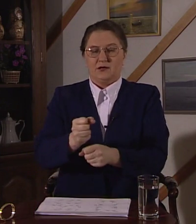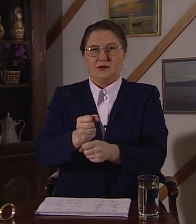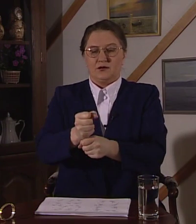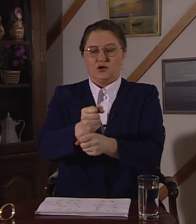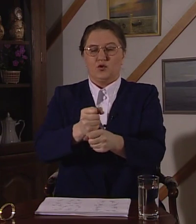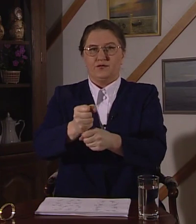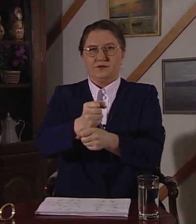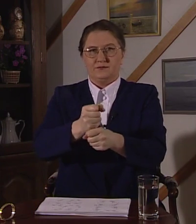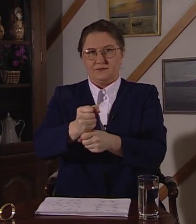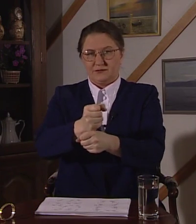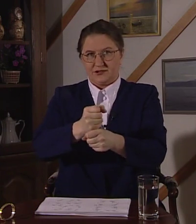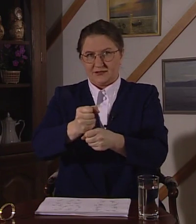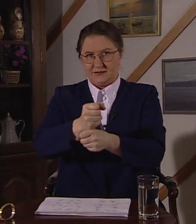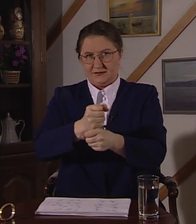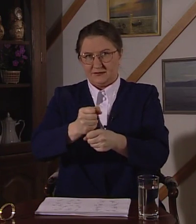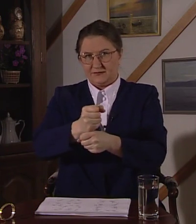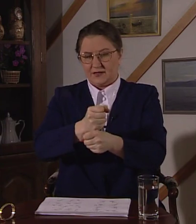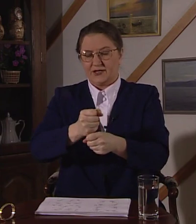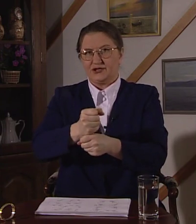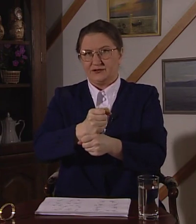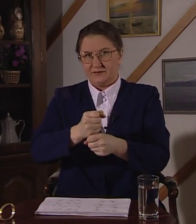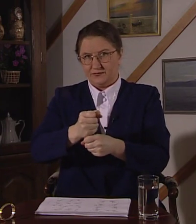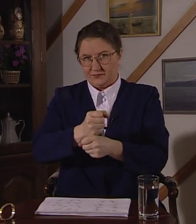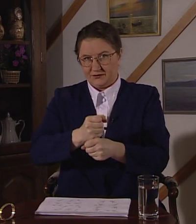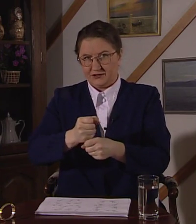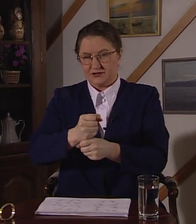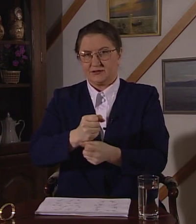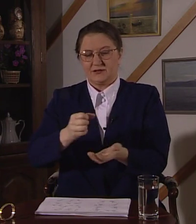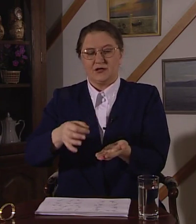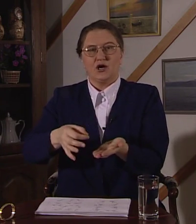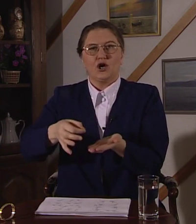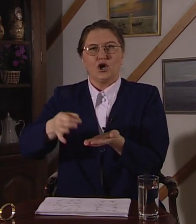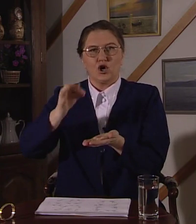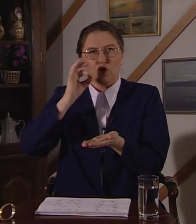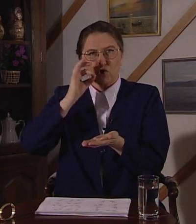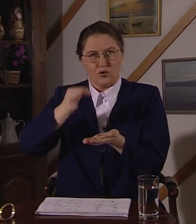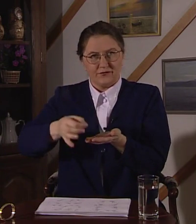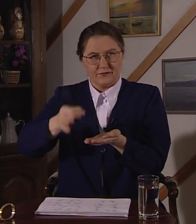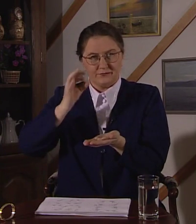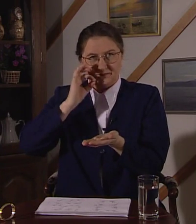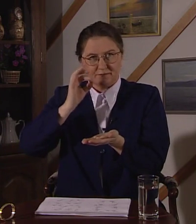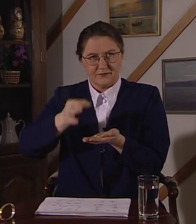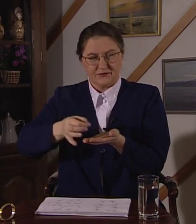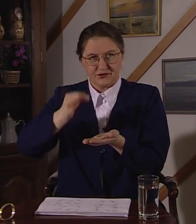Кофе – жест один, как коричневый. Помните этот жест? Кофе – это жест.